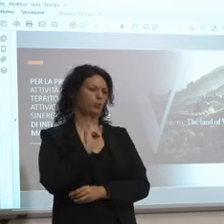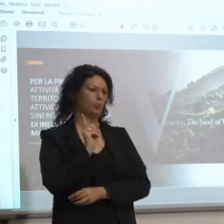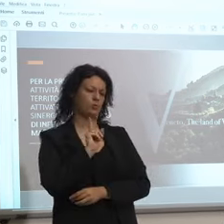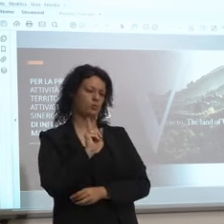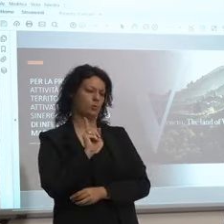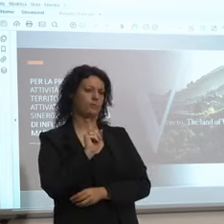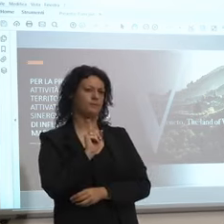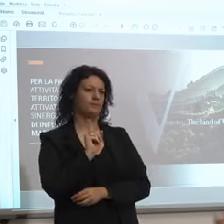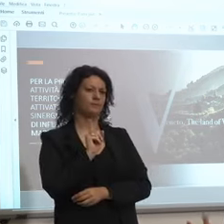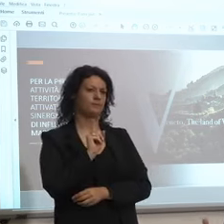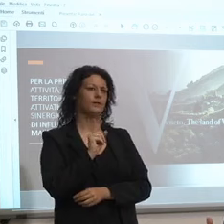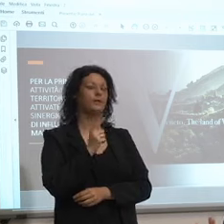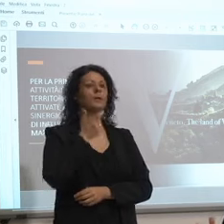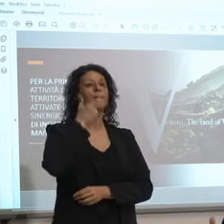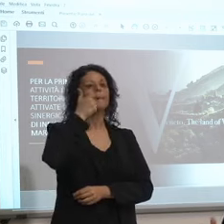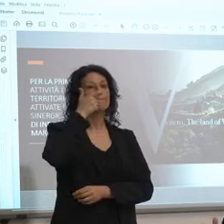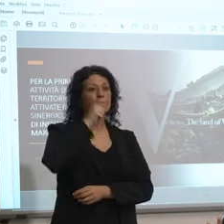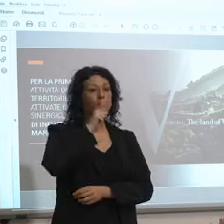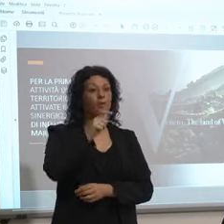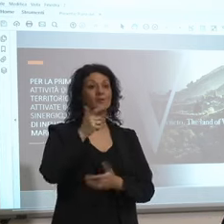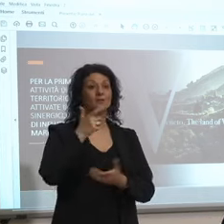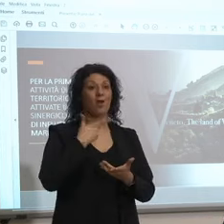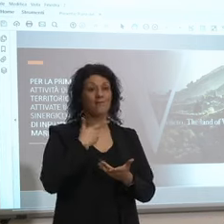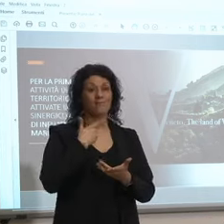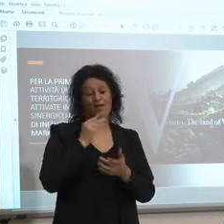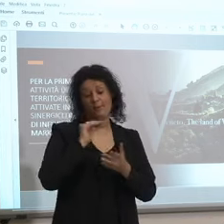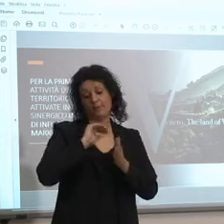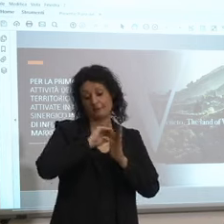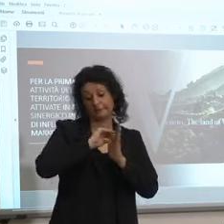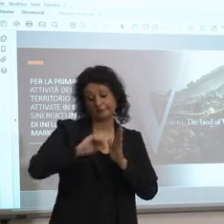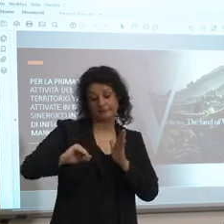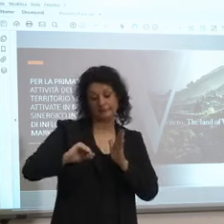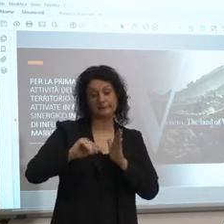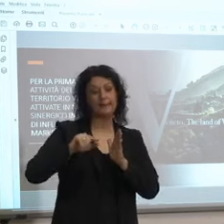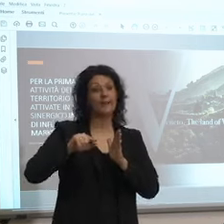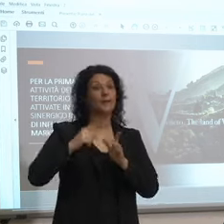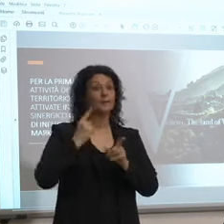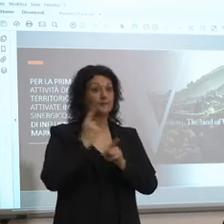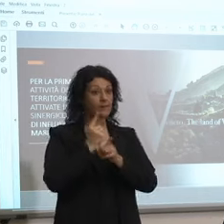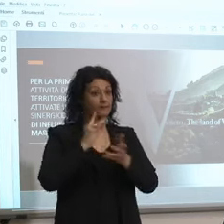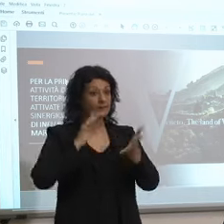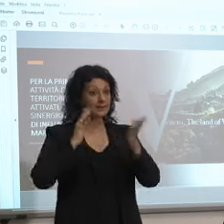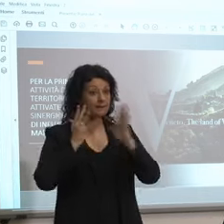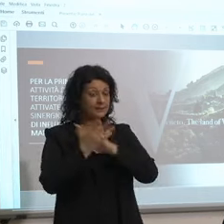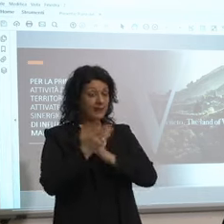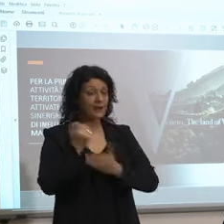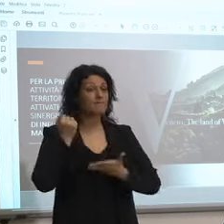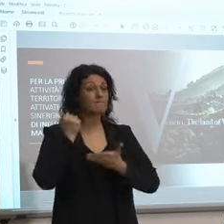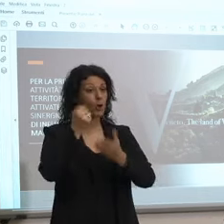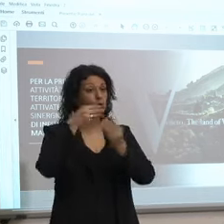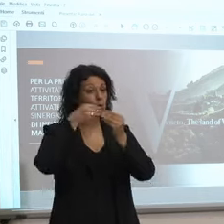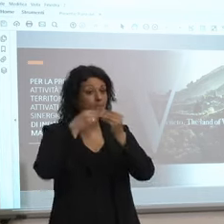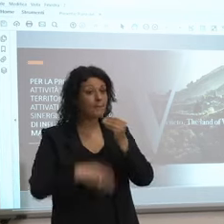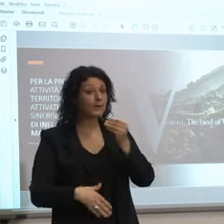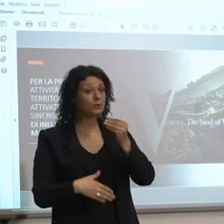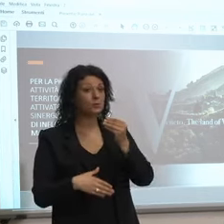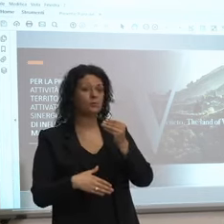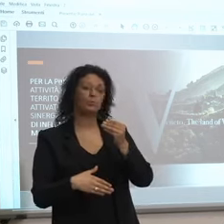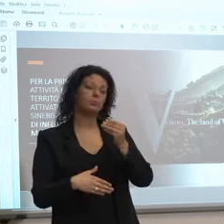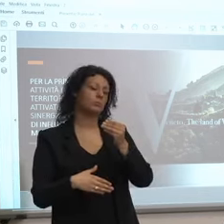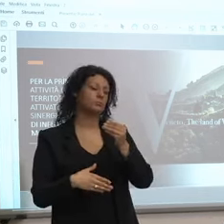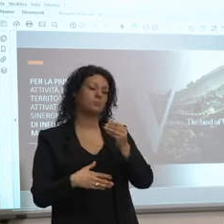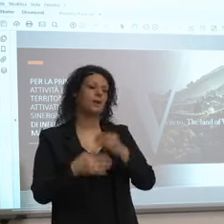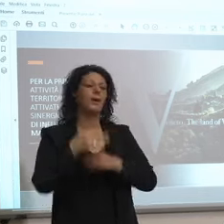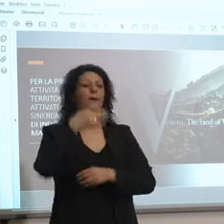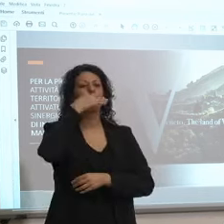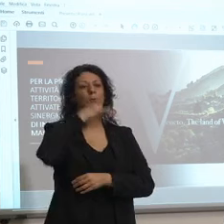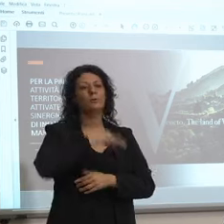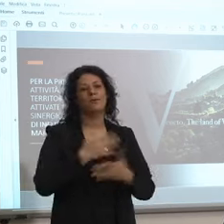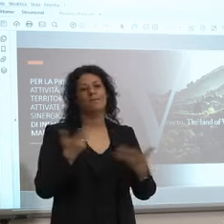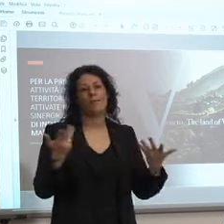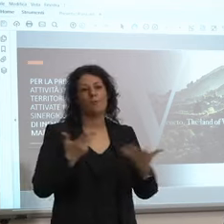fondi PORFES quel poco che c'era rimasto per fare un fondo perduto avremmo dato magari 1000 euro a testa a tutti quanti che per